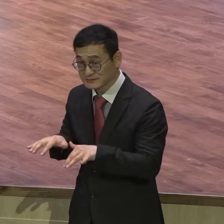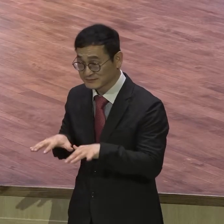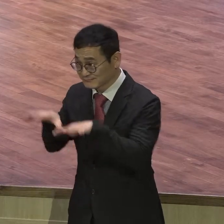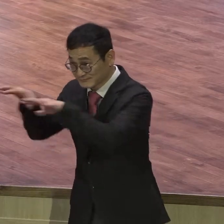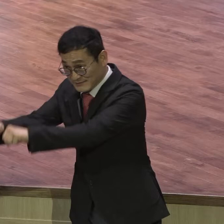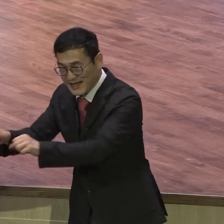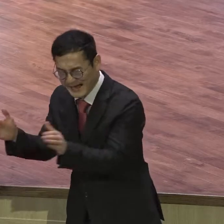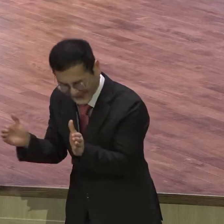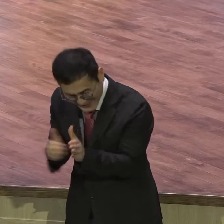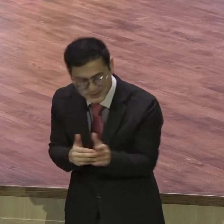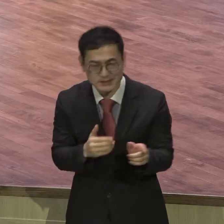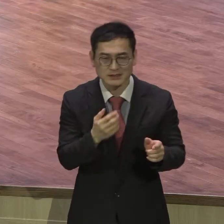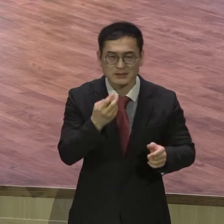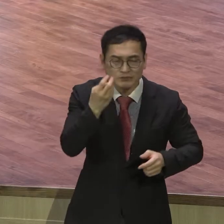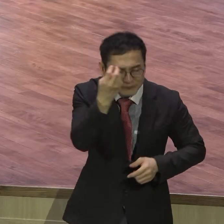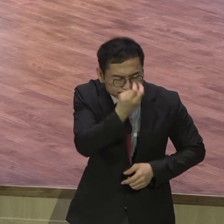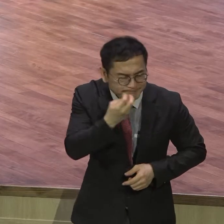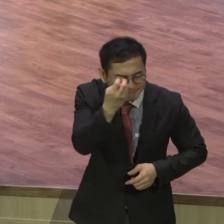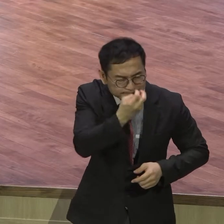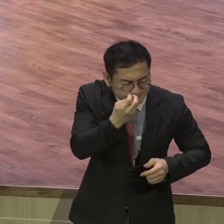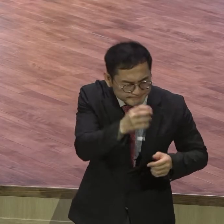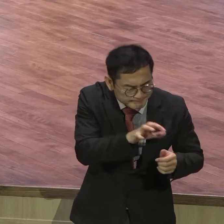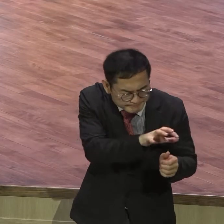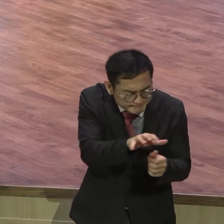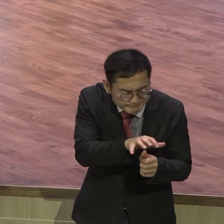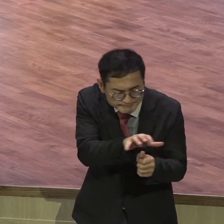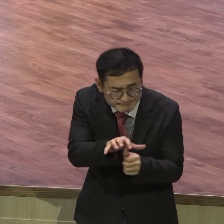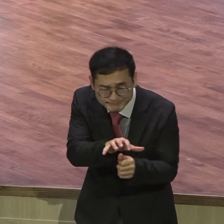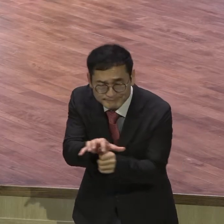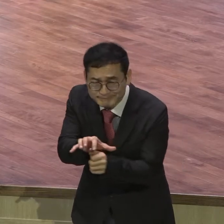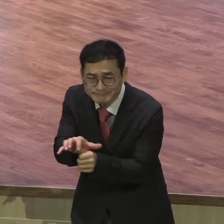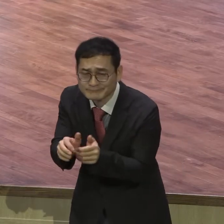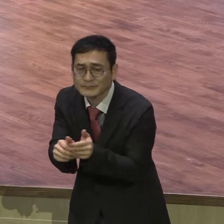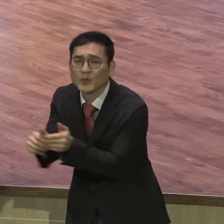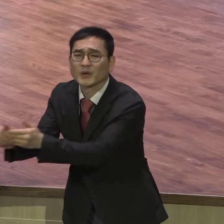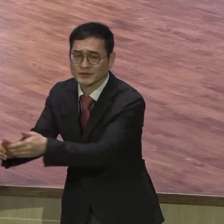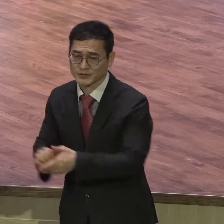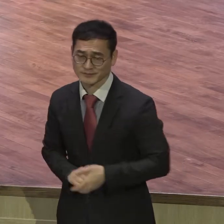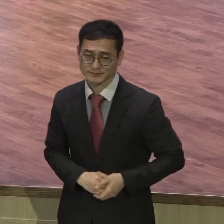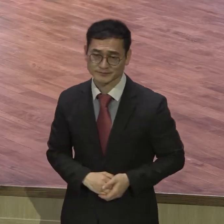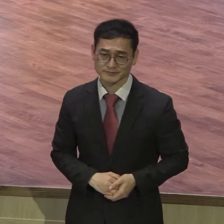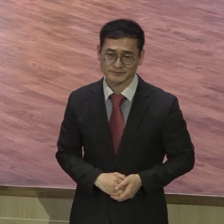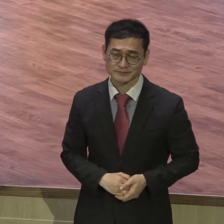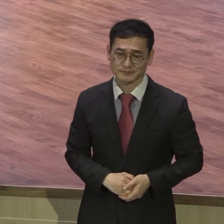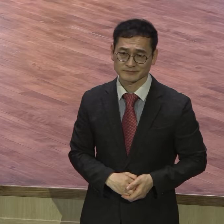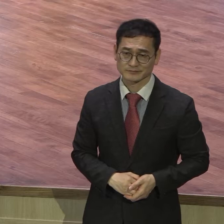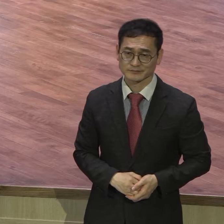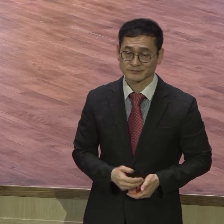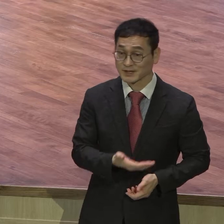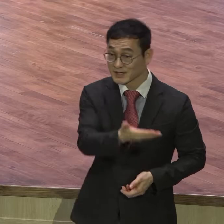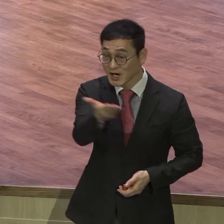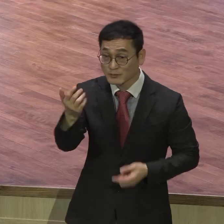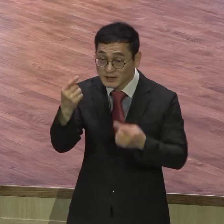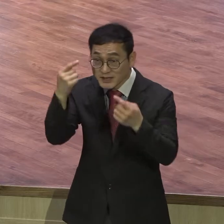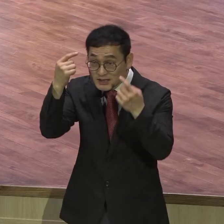인도하고 계시면 믿으시기 바랍니다 여러분이 영의 눈을 뜨고 보지 못하고 믿음으로 바라보지 못하니까 자꾸